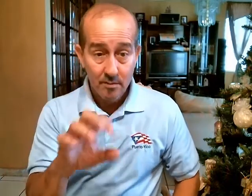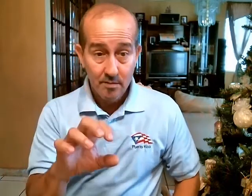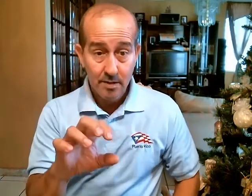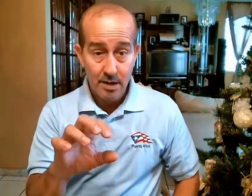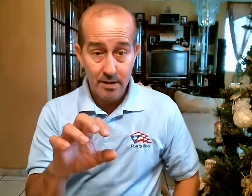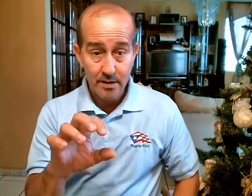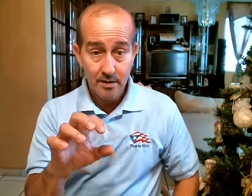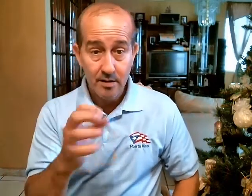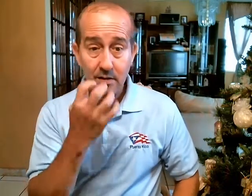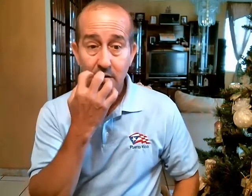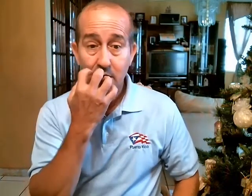Caliente